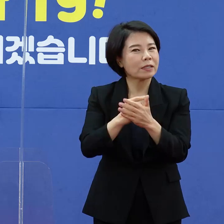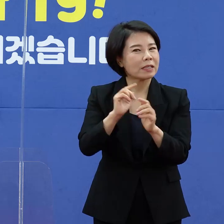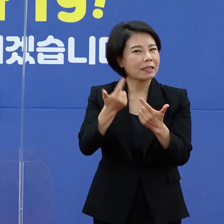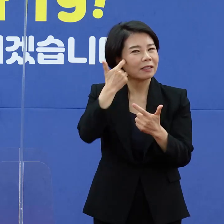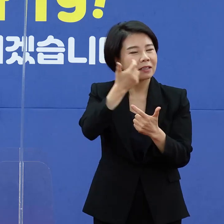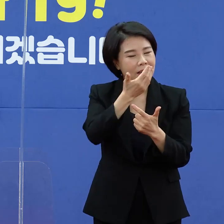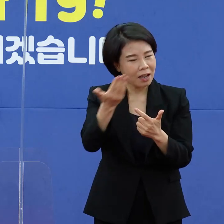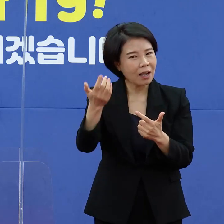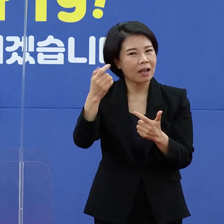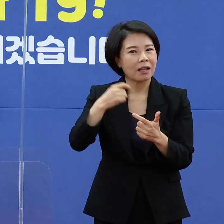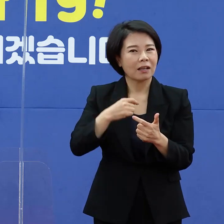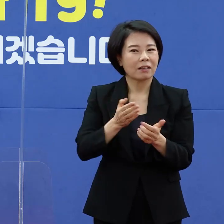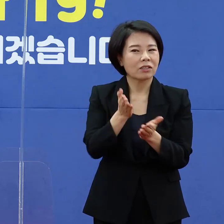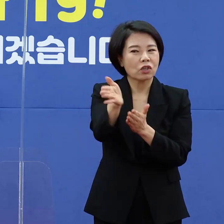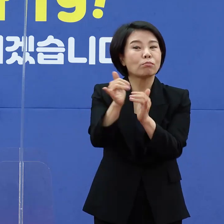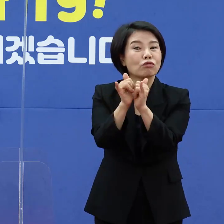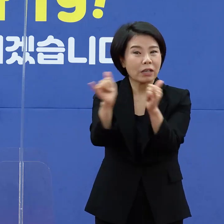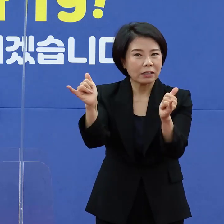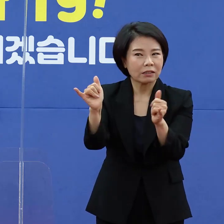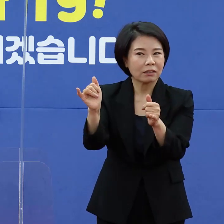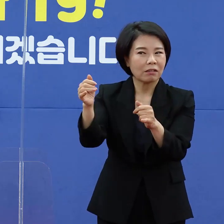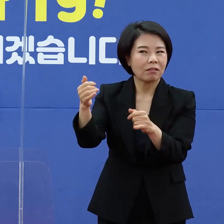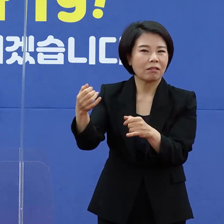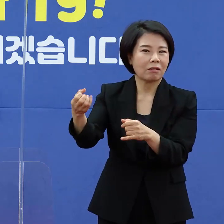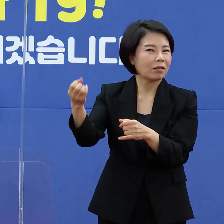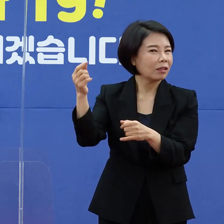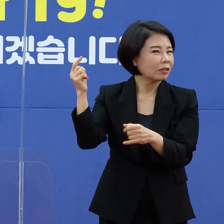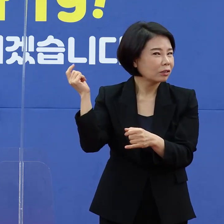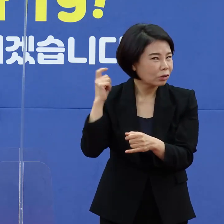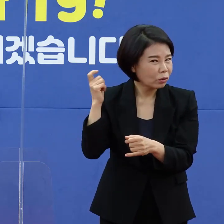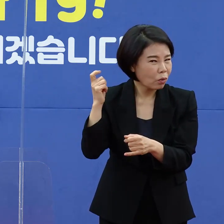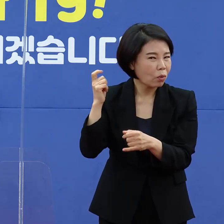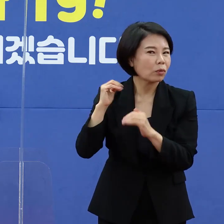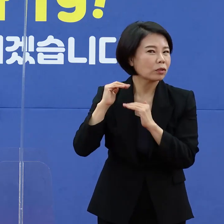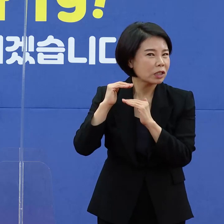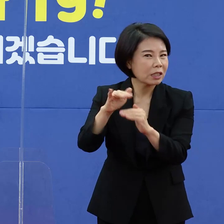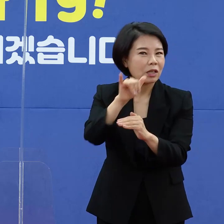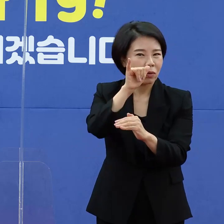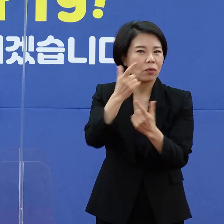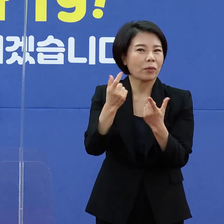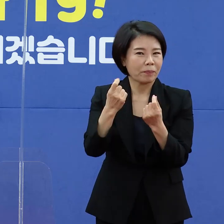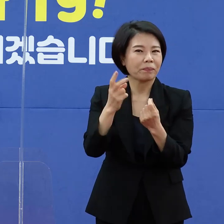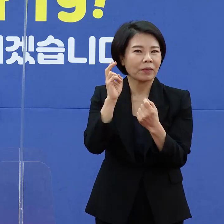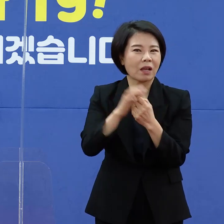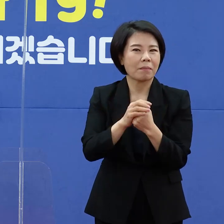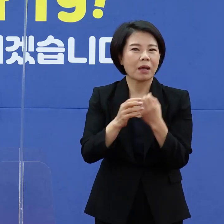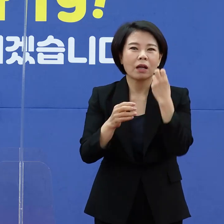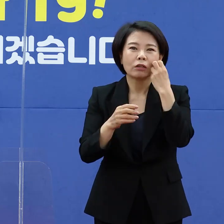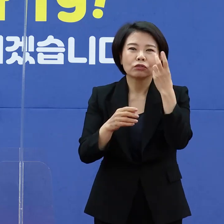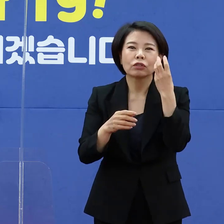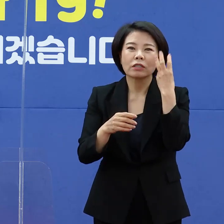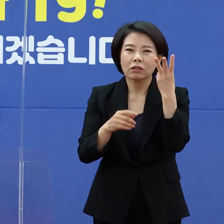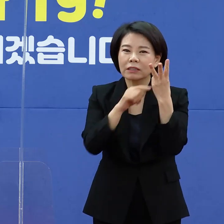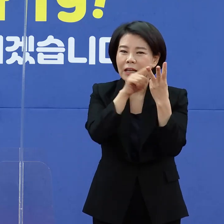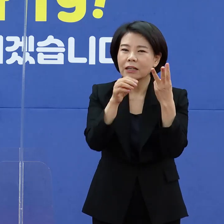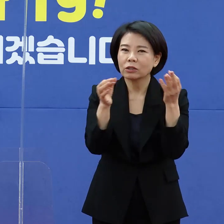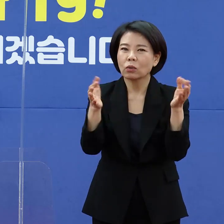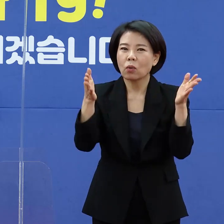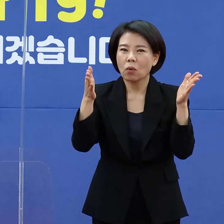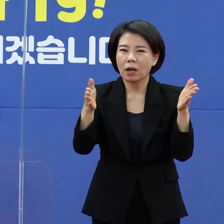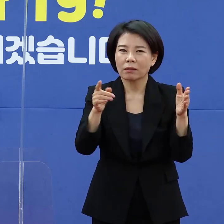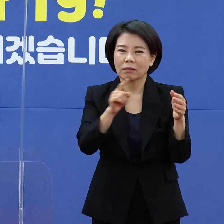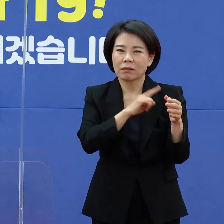여러 전문가들을 통해서 얘기가 진행되고 있고요. 두 석 달 정도가